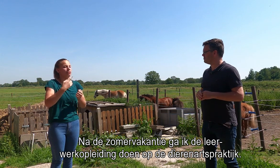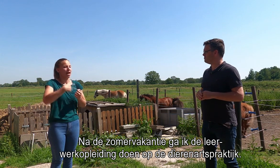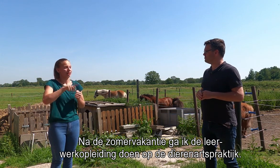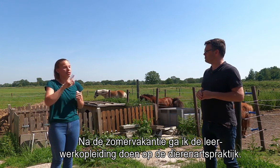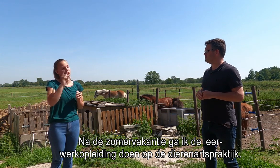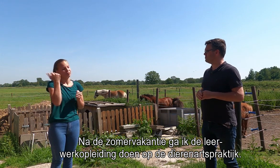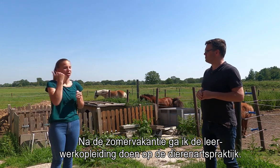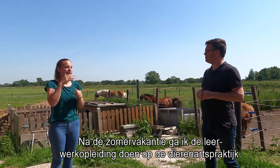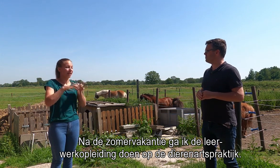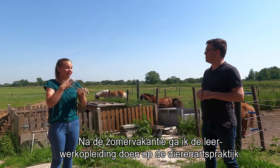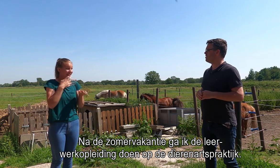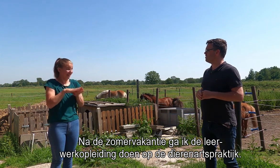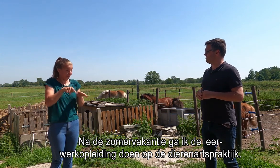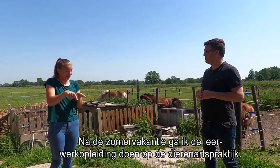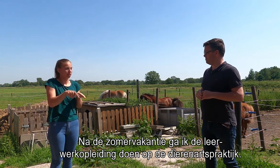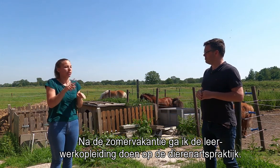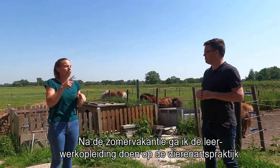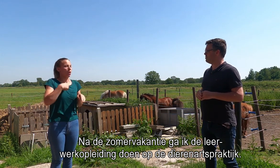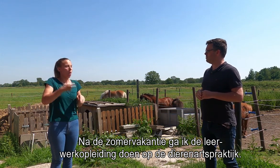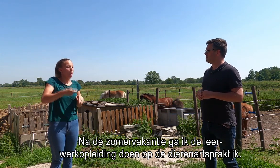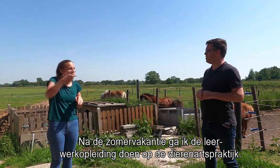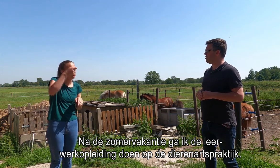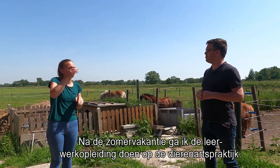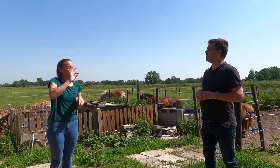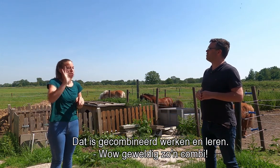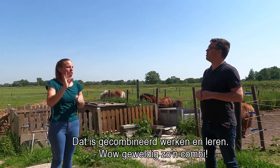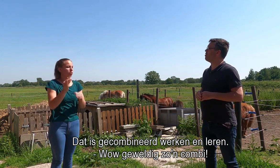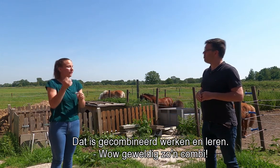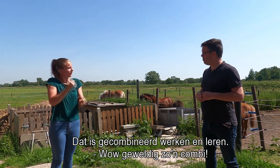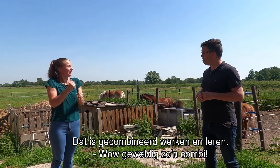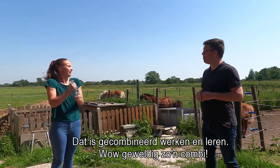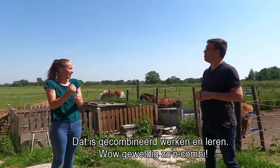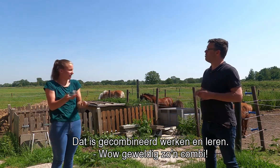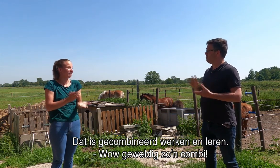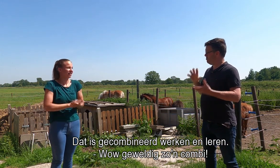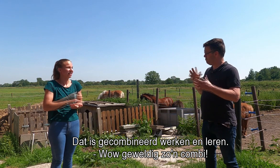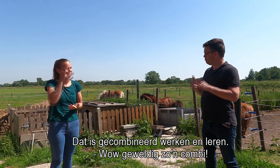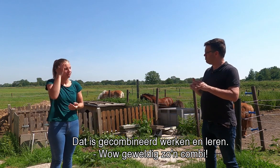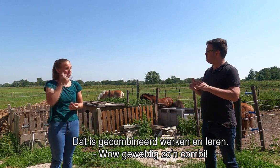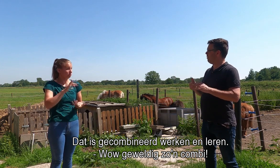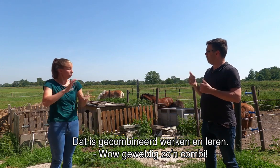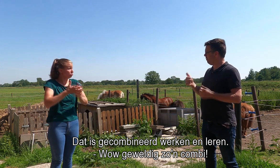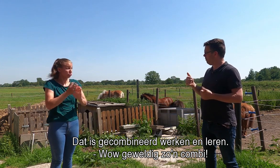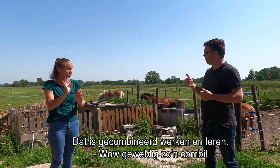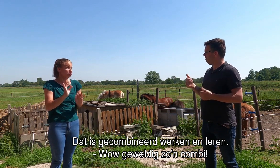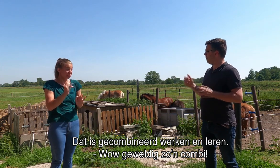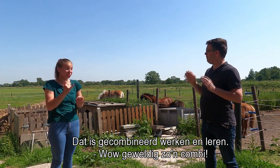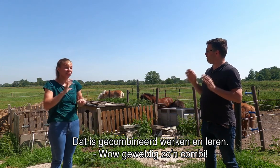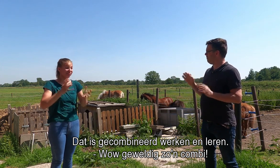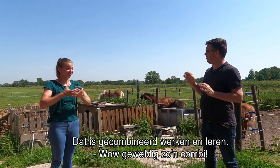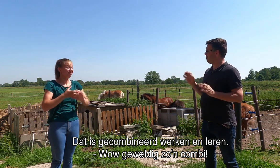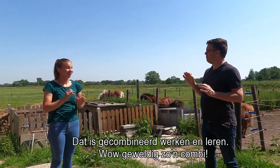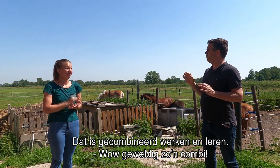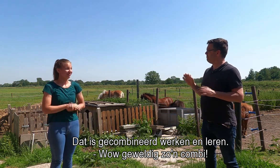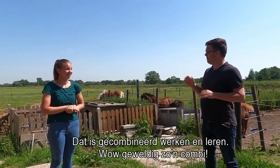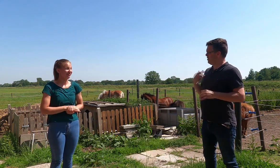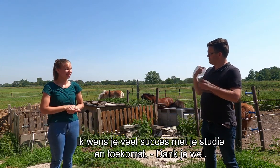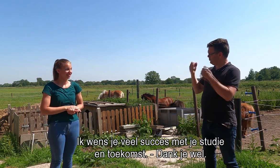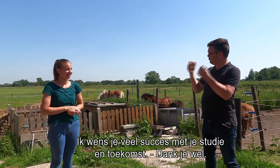-werkopleiding doen op de dierenartse praktijk. Dat is gecombineerd werken en leren. Wauw, geweldig zo'n combi. Nou,